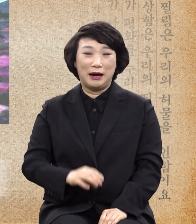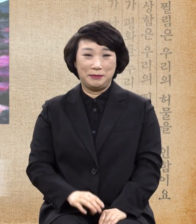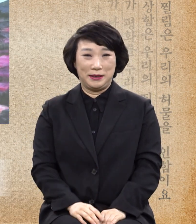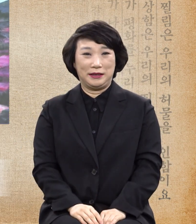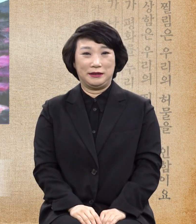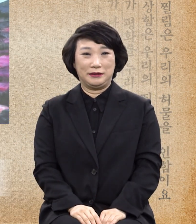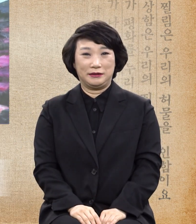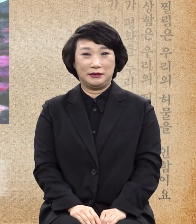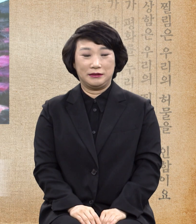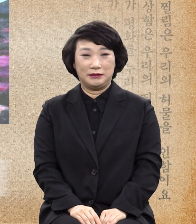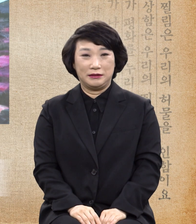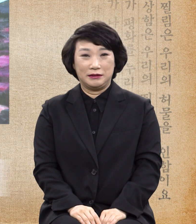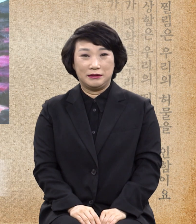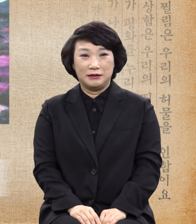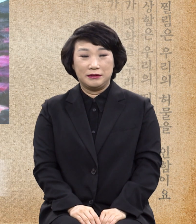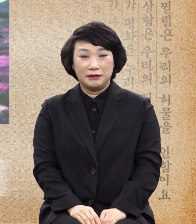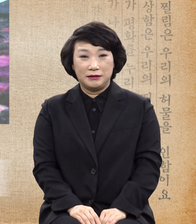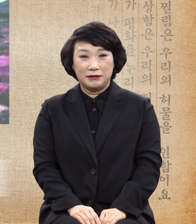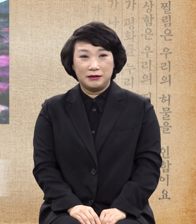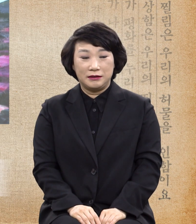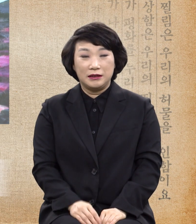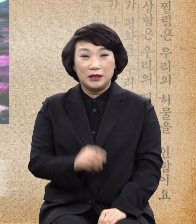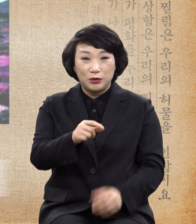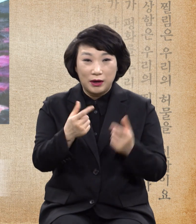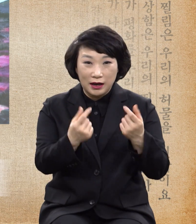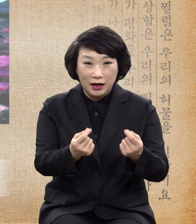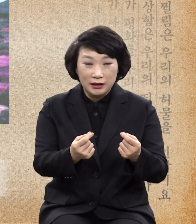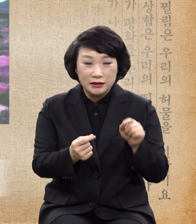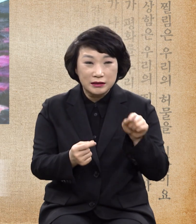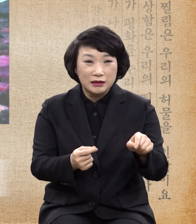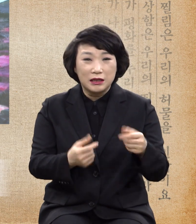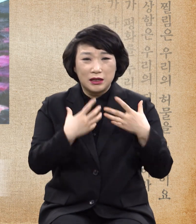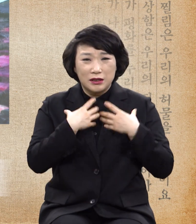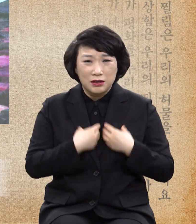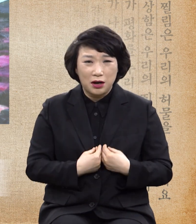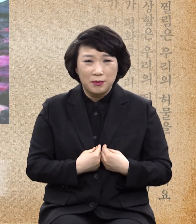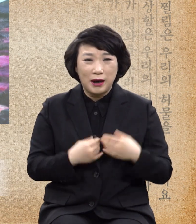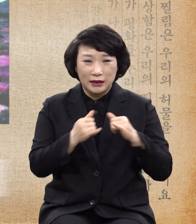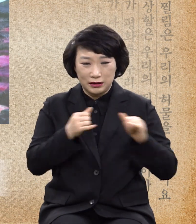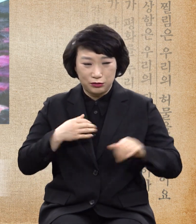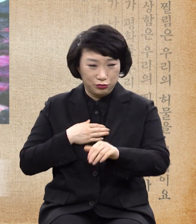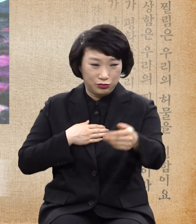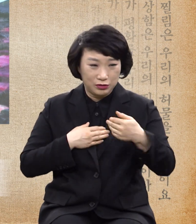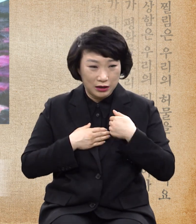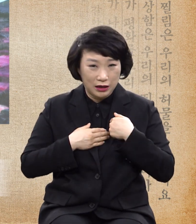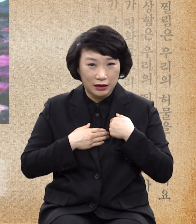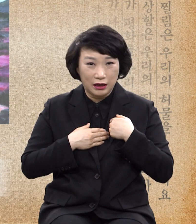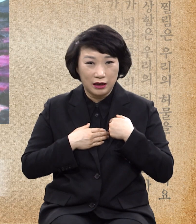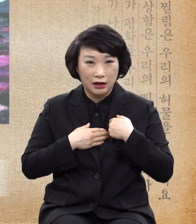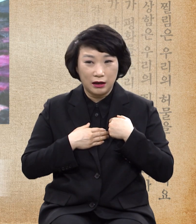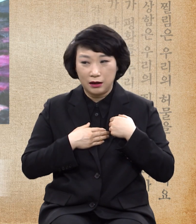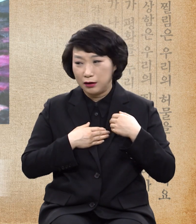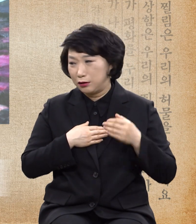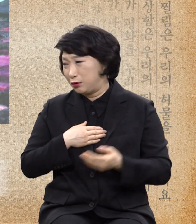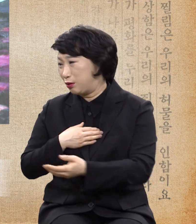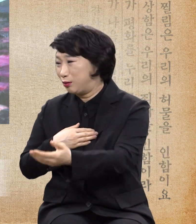하나님께서는 이와 같이 절망적인 이유에게 여러분은